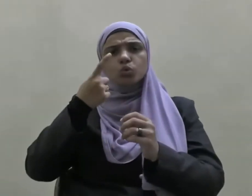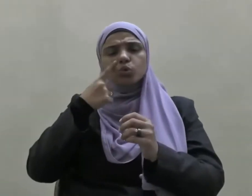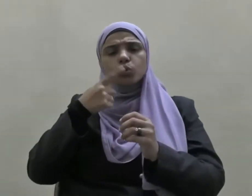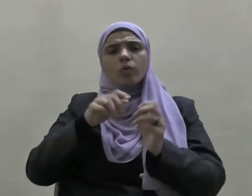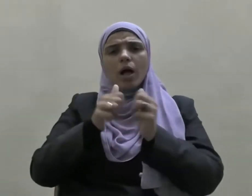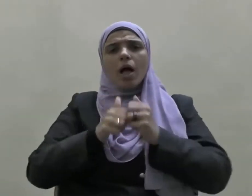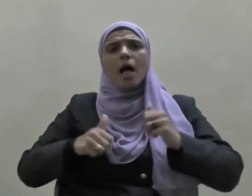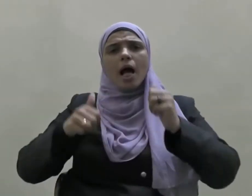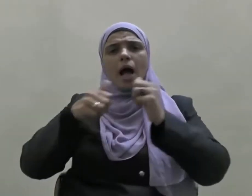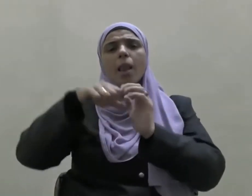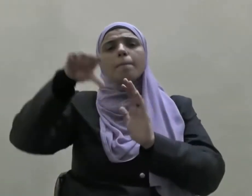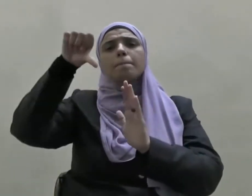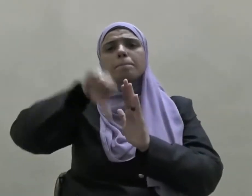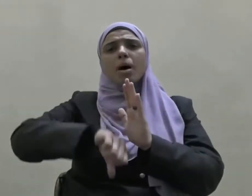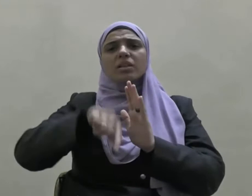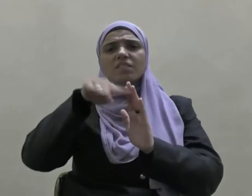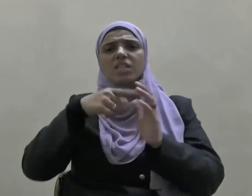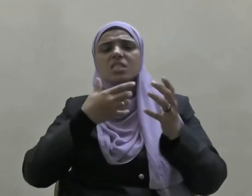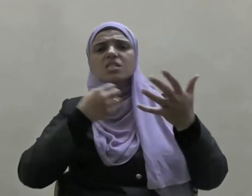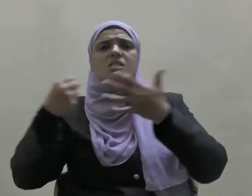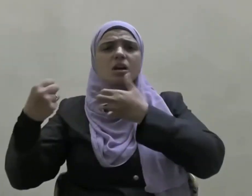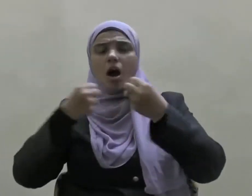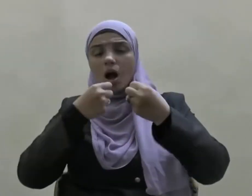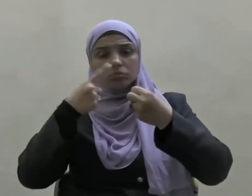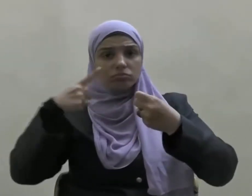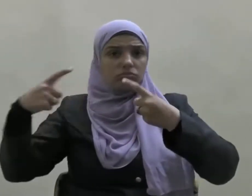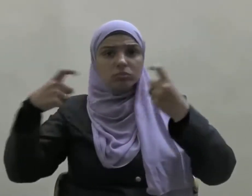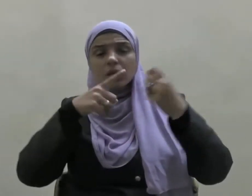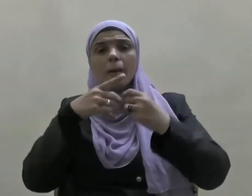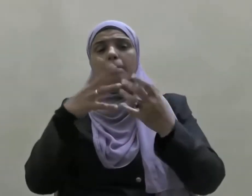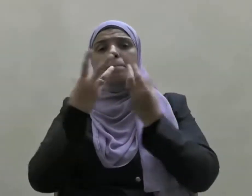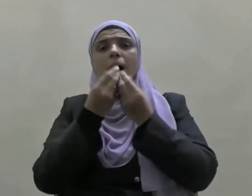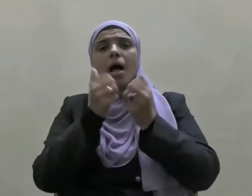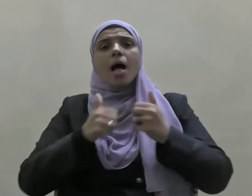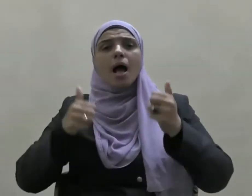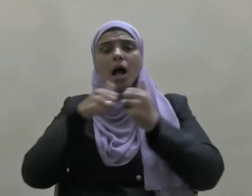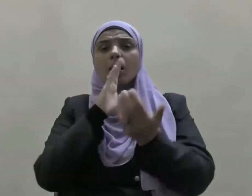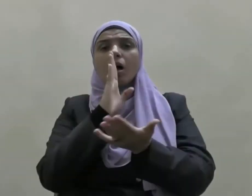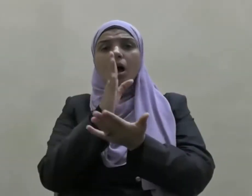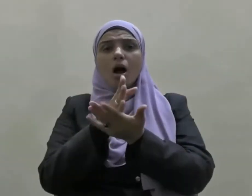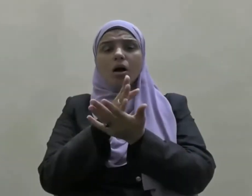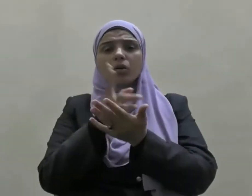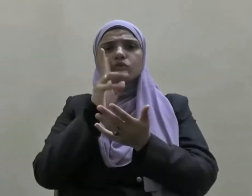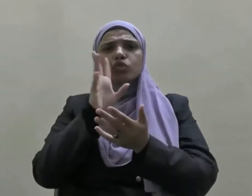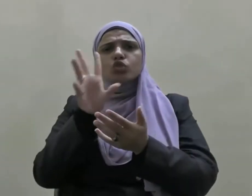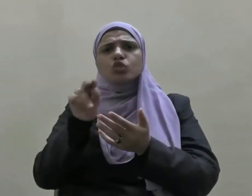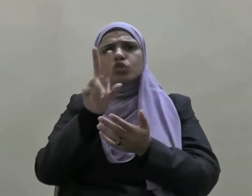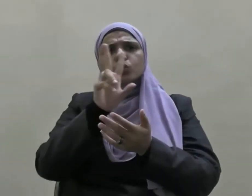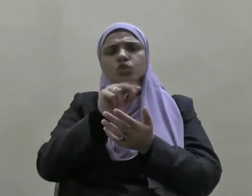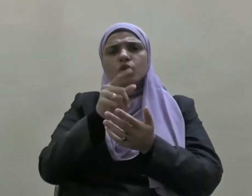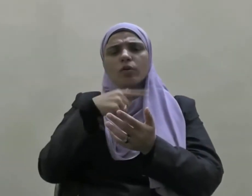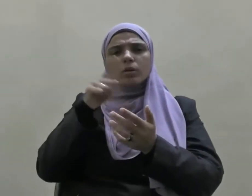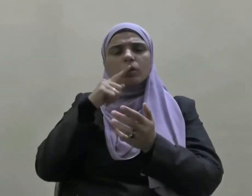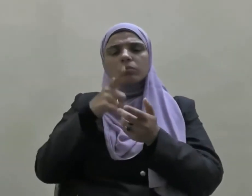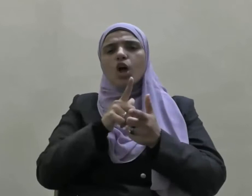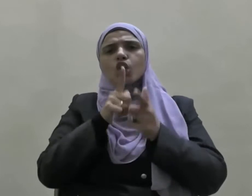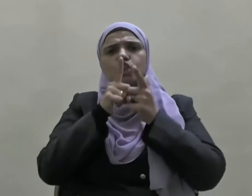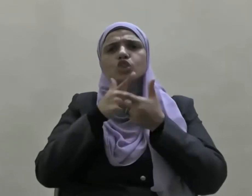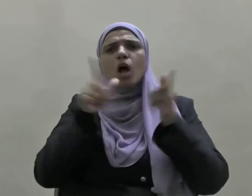أهل الباطل في صراعهم مع أهل الحق صناعة الشائعات